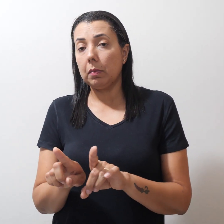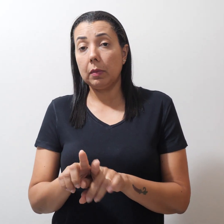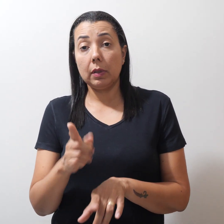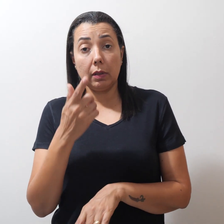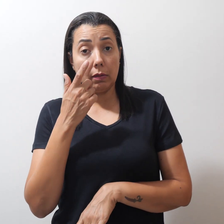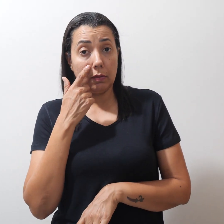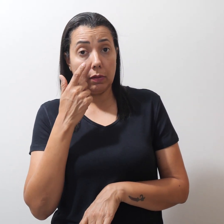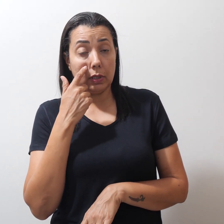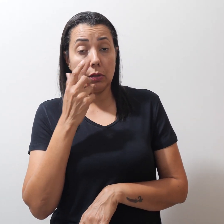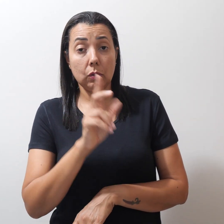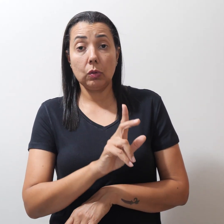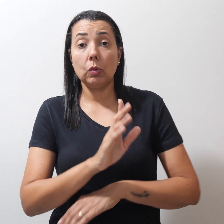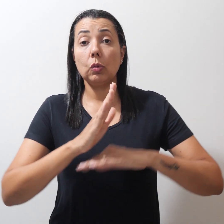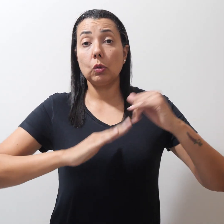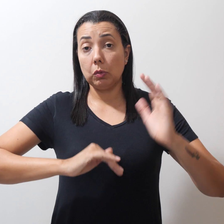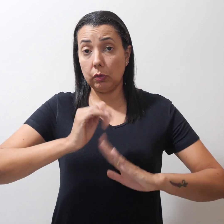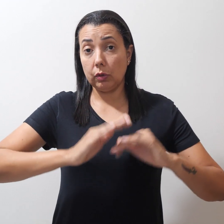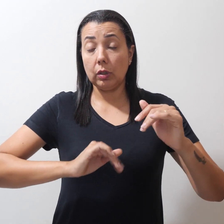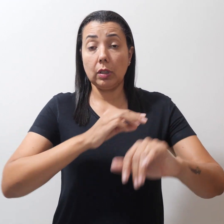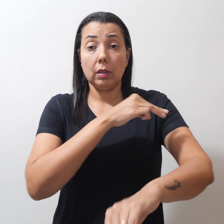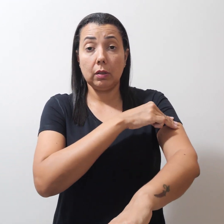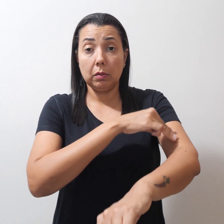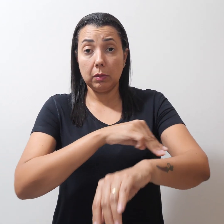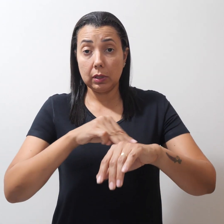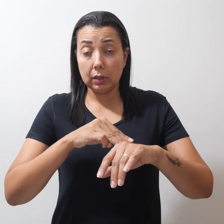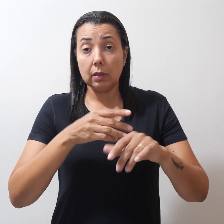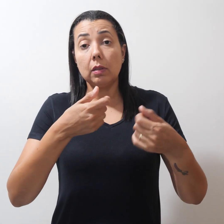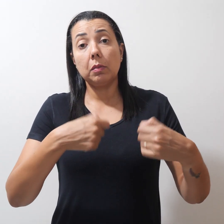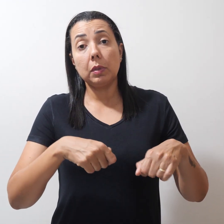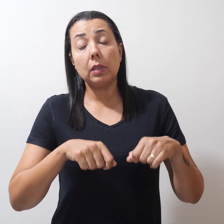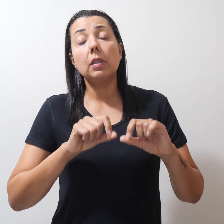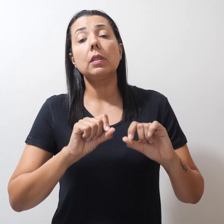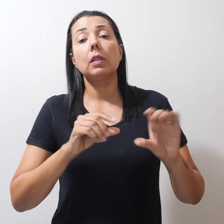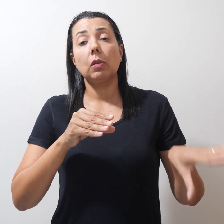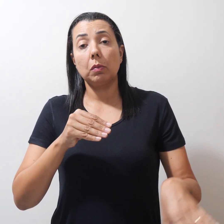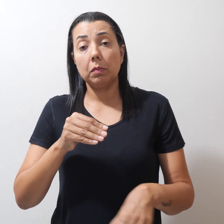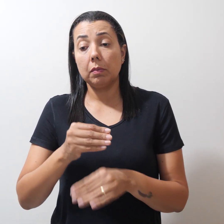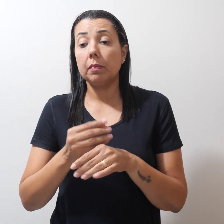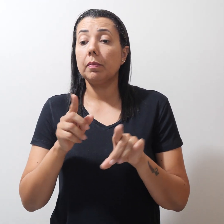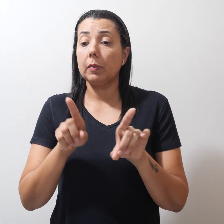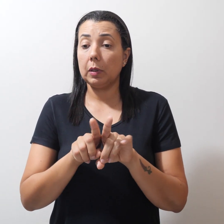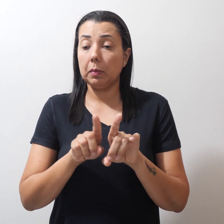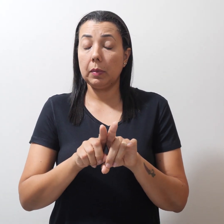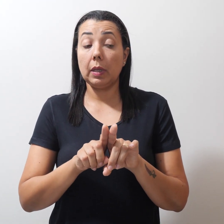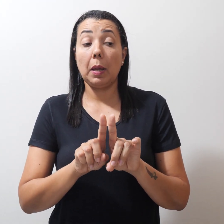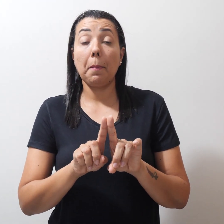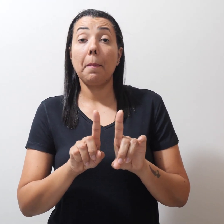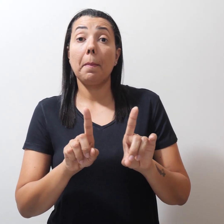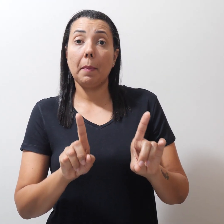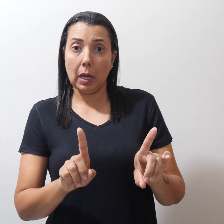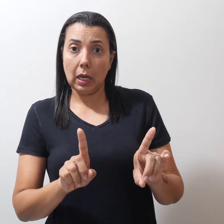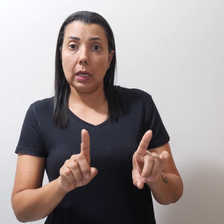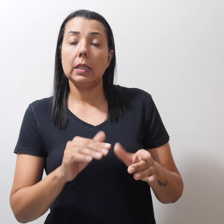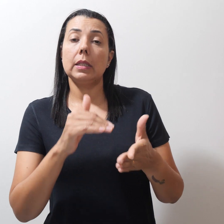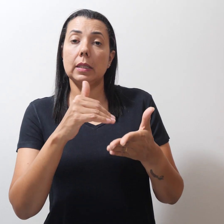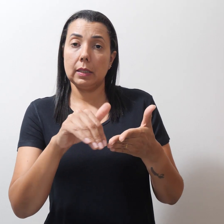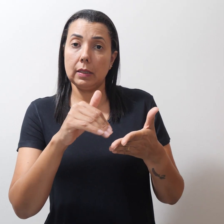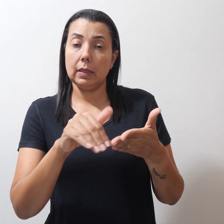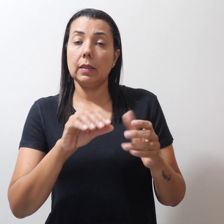dos profissionais do magistério devem ser reajustadas. Entretanto, a Secretaria de Educação